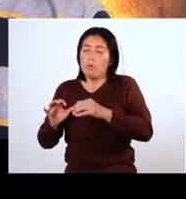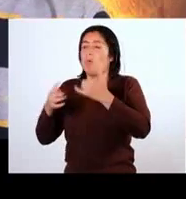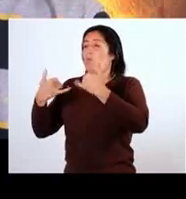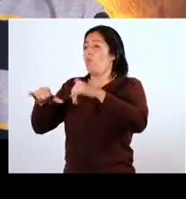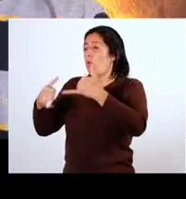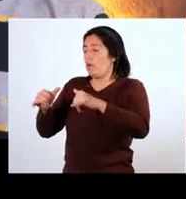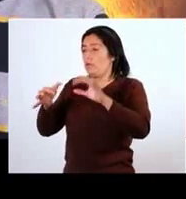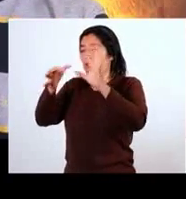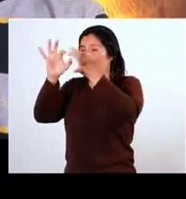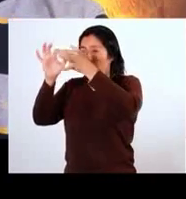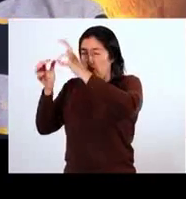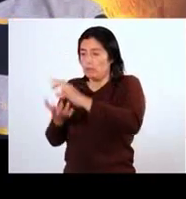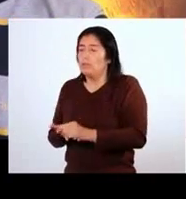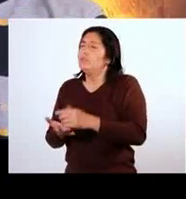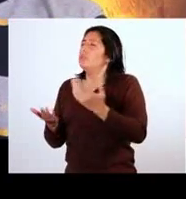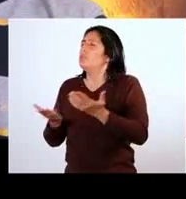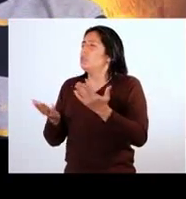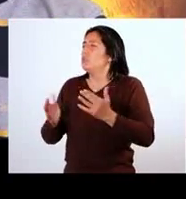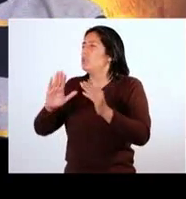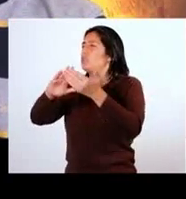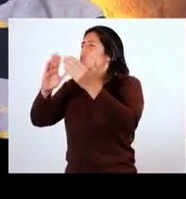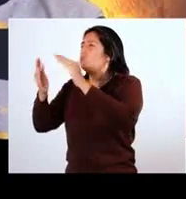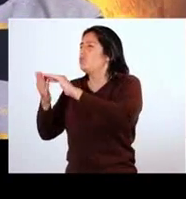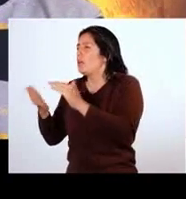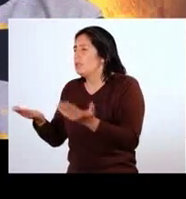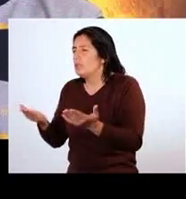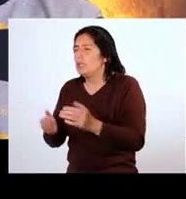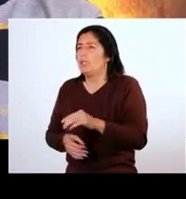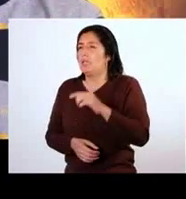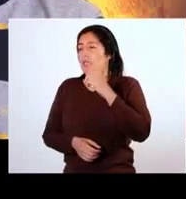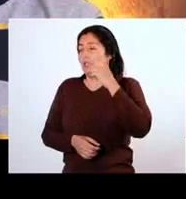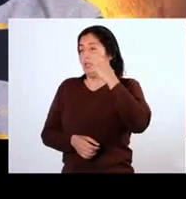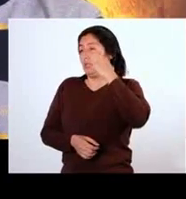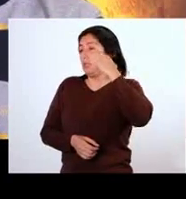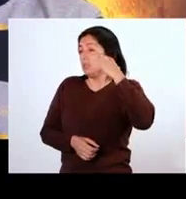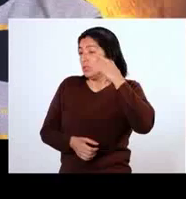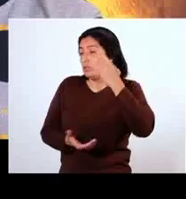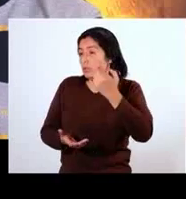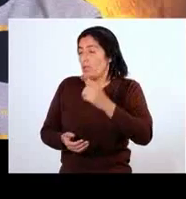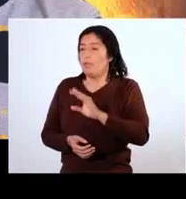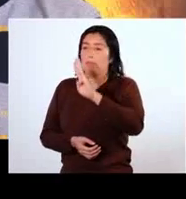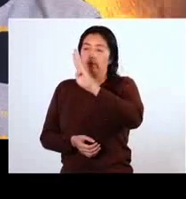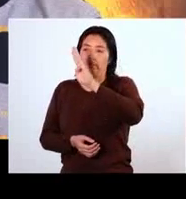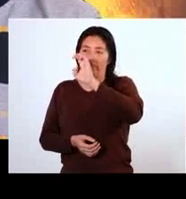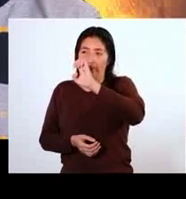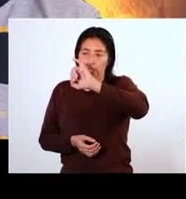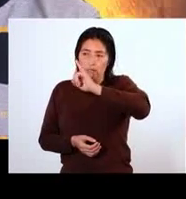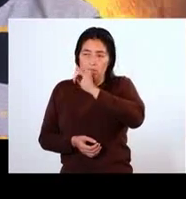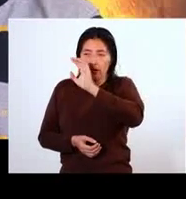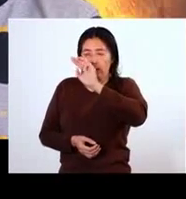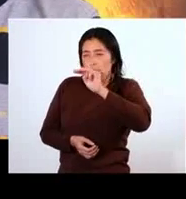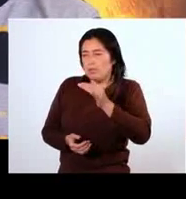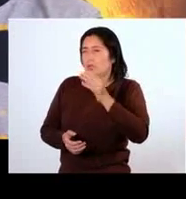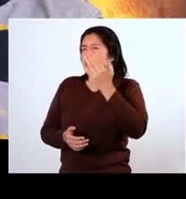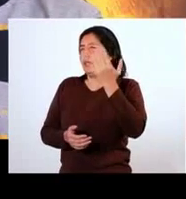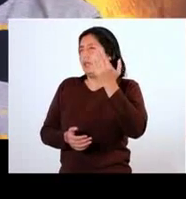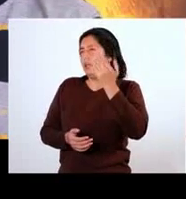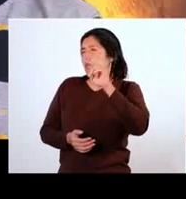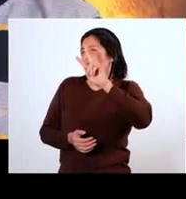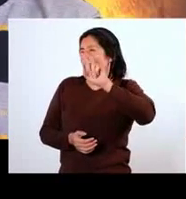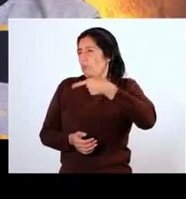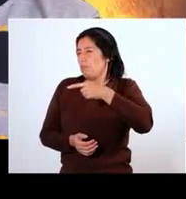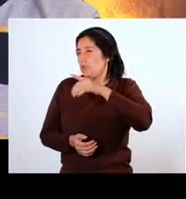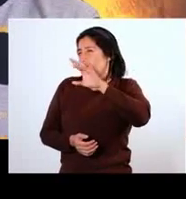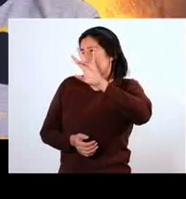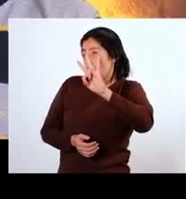Special Olympics en la ciudad de China, en Beijing, la ciudad de Beijing en China, han sido en 2007. El